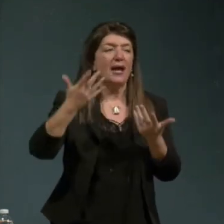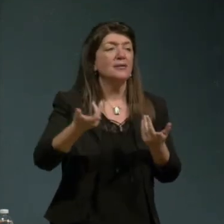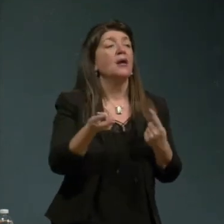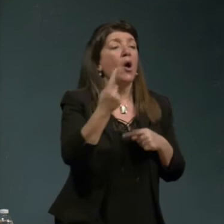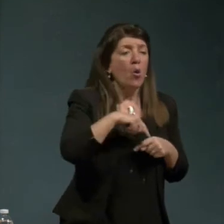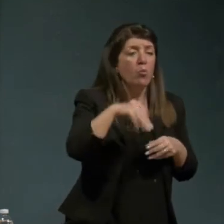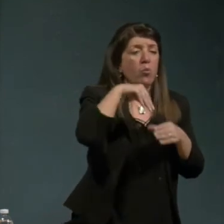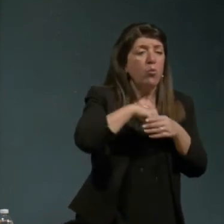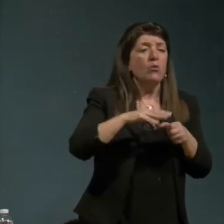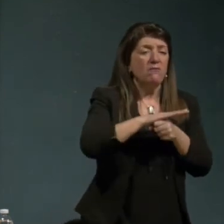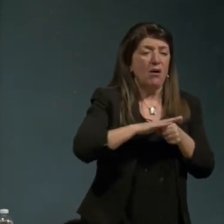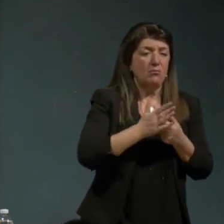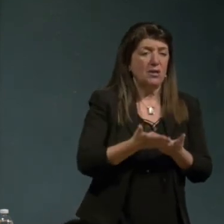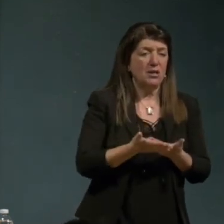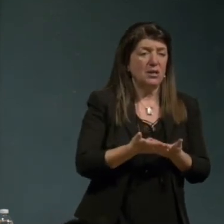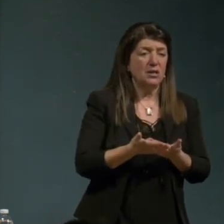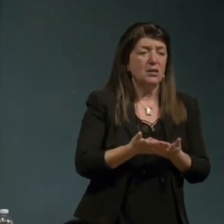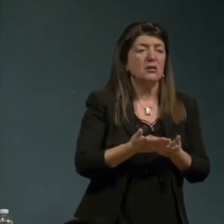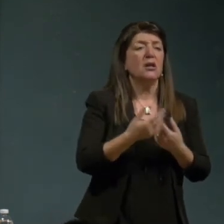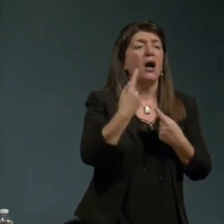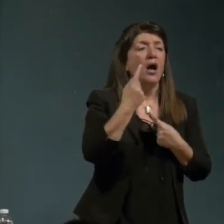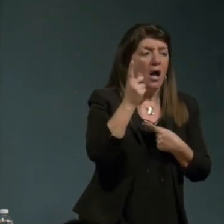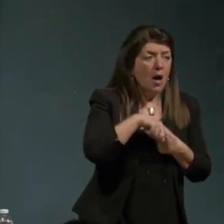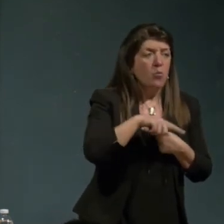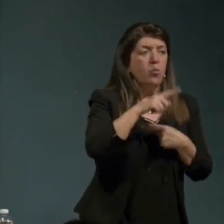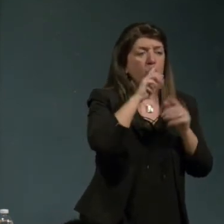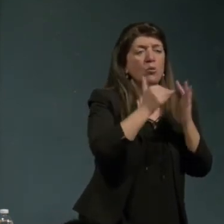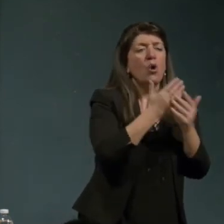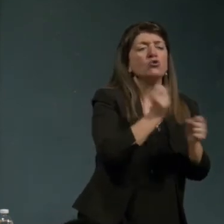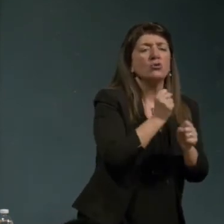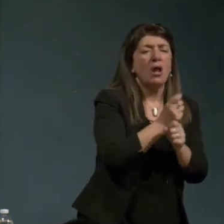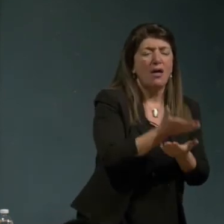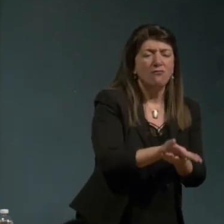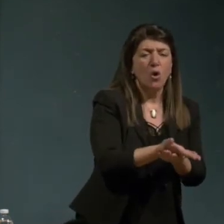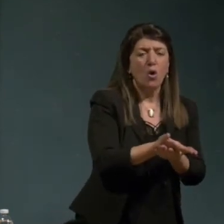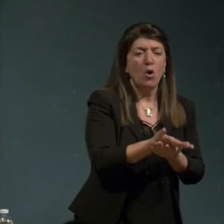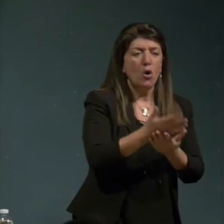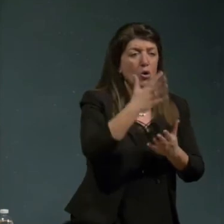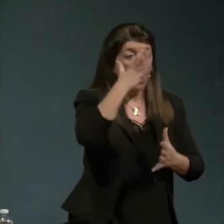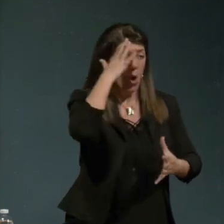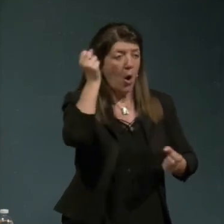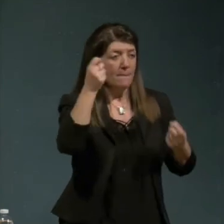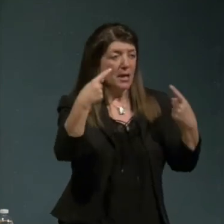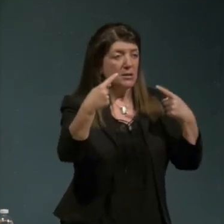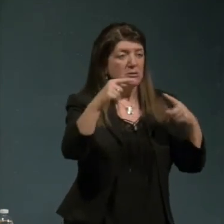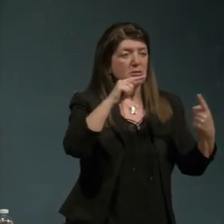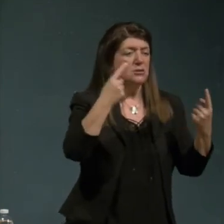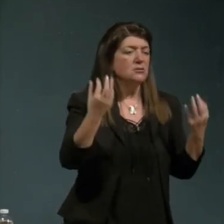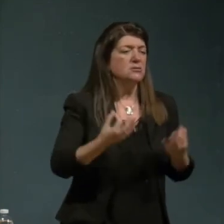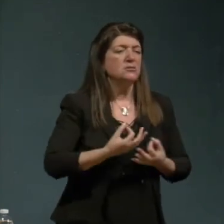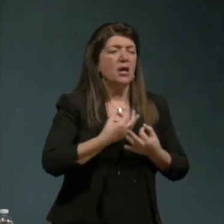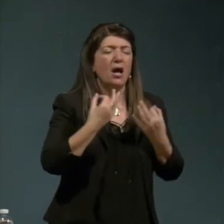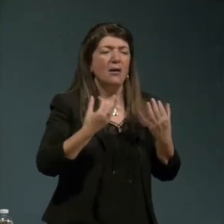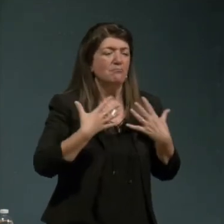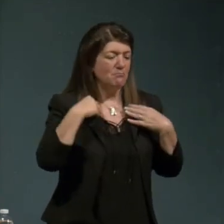famiglia anche nel lavoro a tante incompréhension degli altri tanti egocentrismi